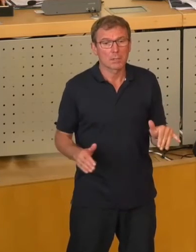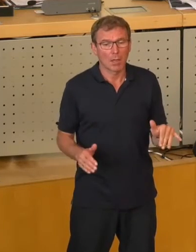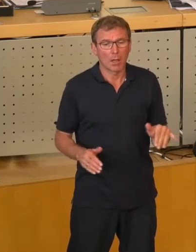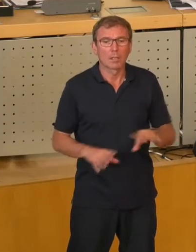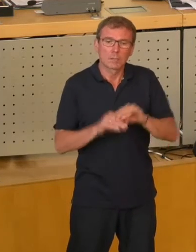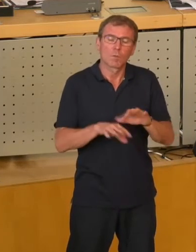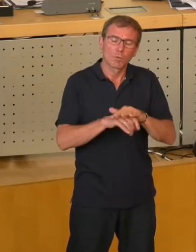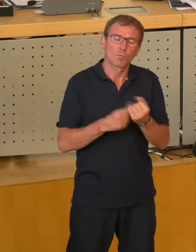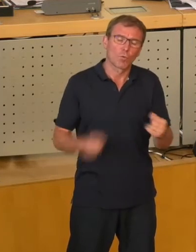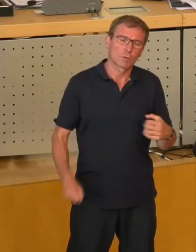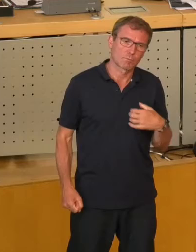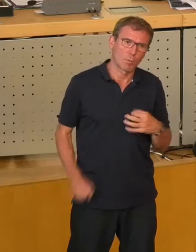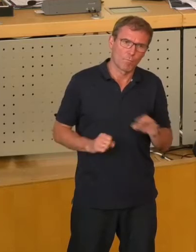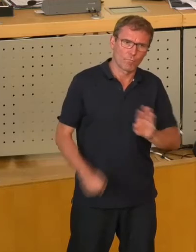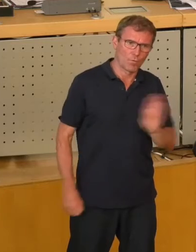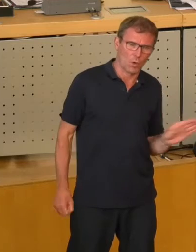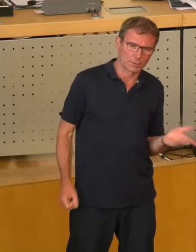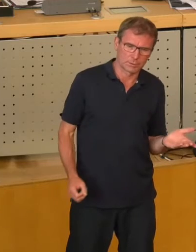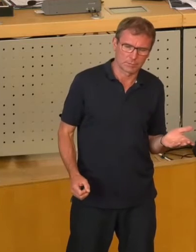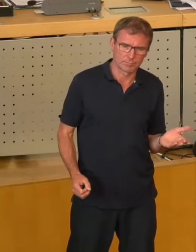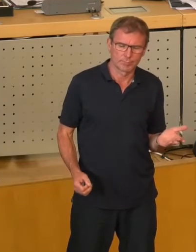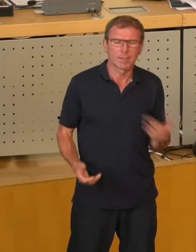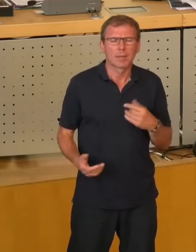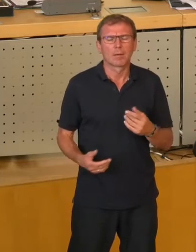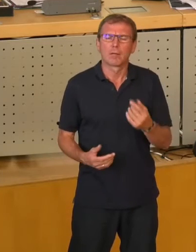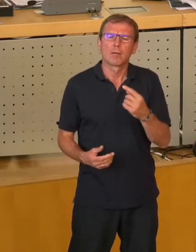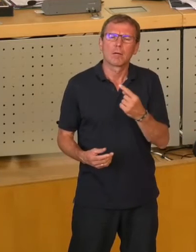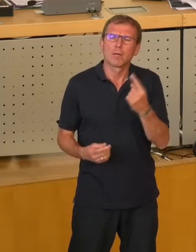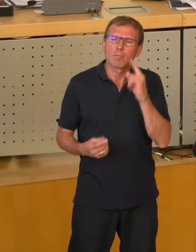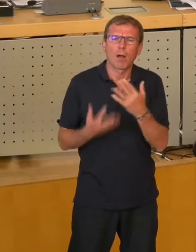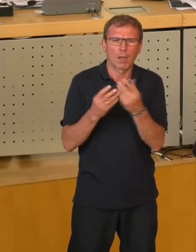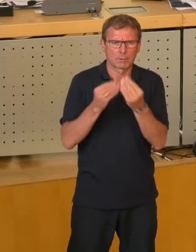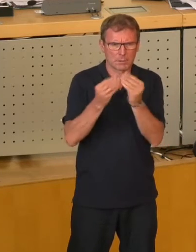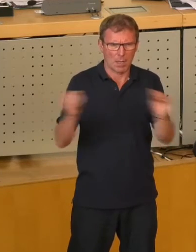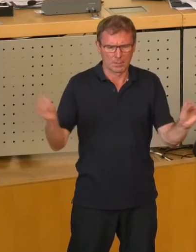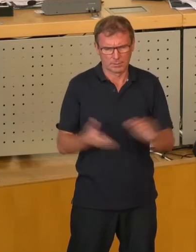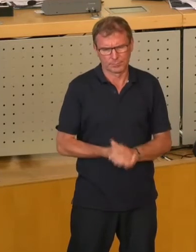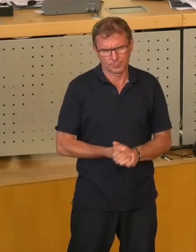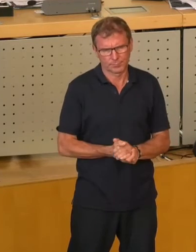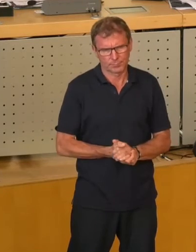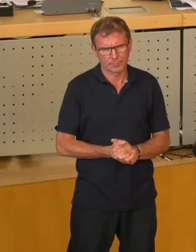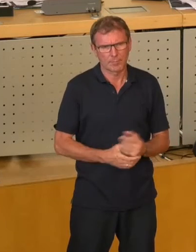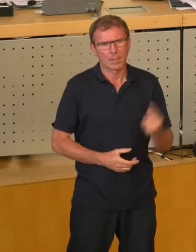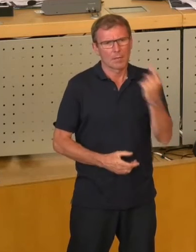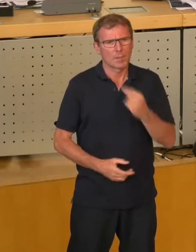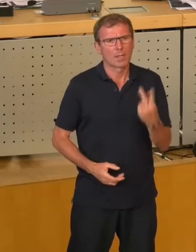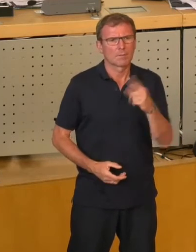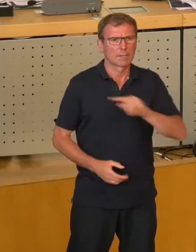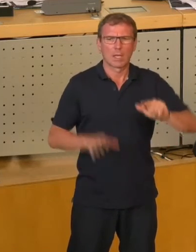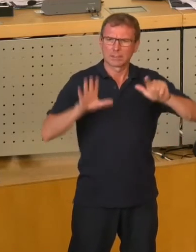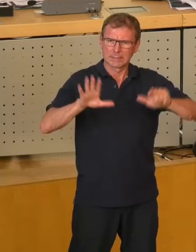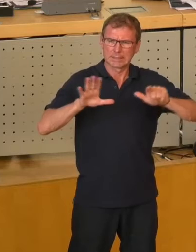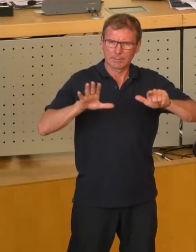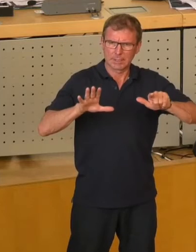gesamtwirtschaftlich gesehen, für den Osten. Ich will einige Kennzahlen nennen. Im Jahr 2017